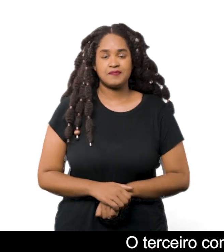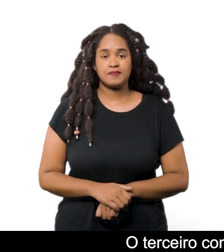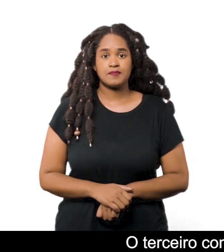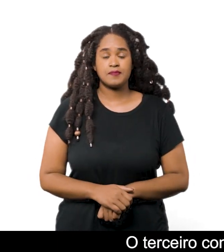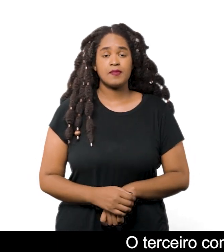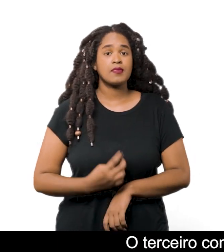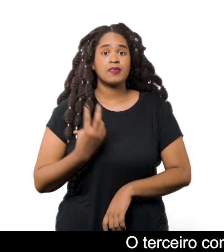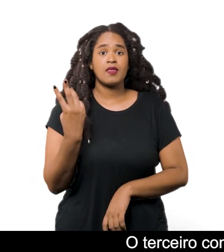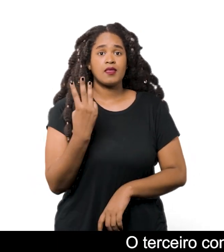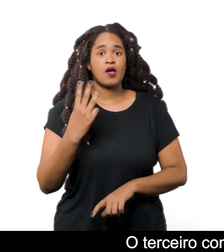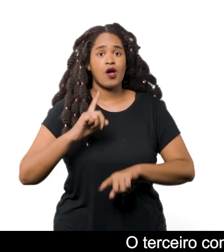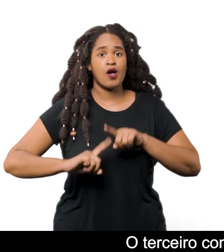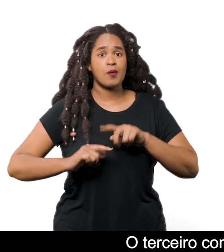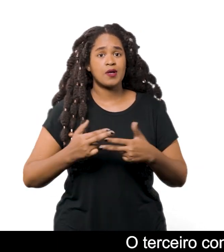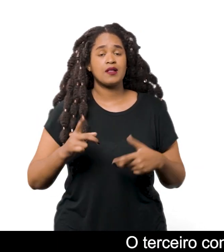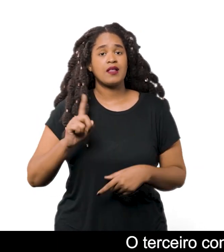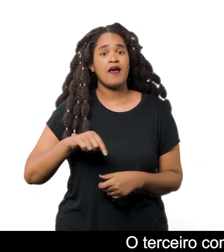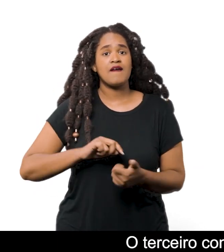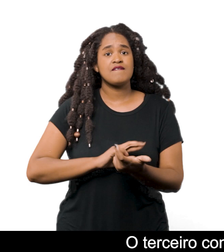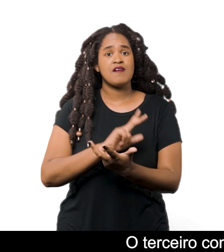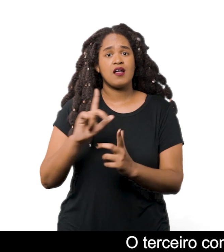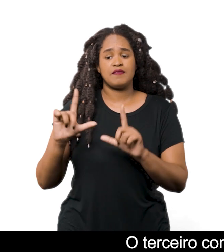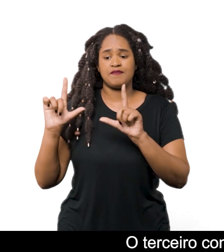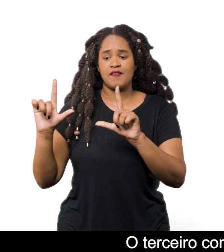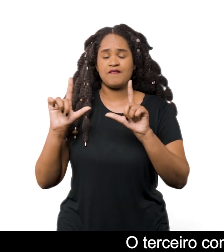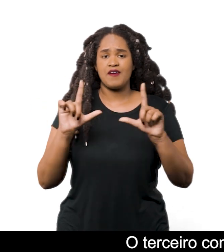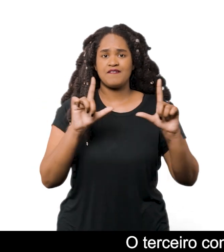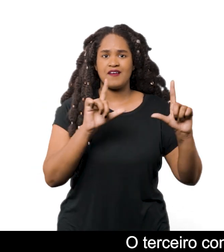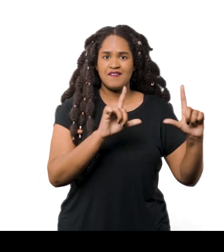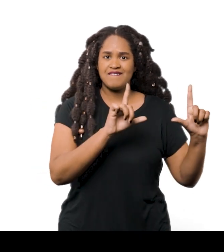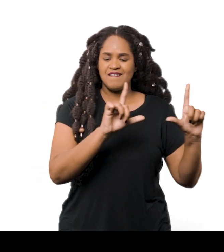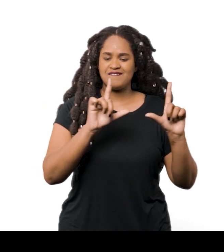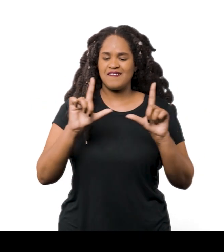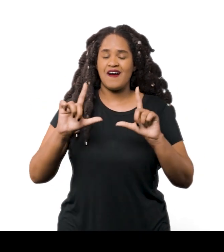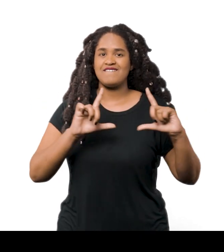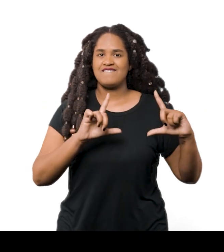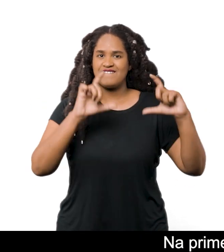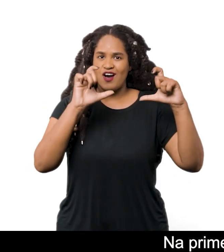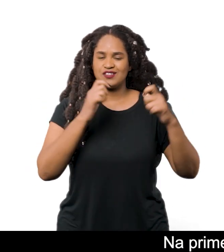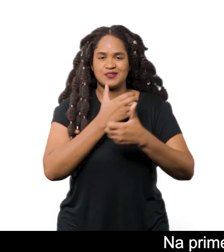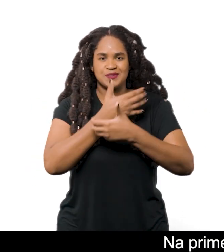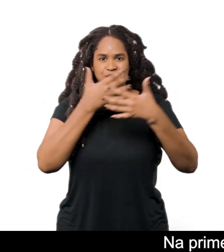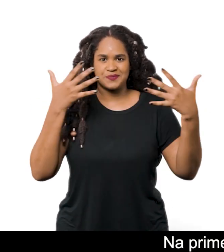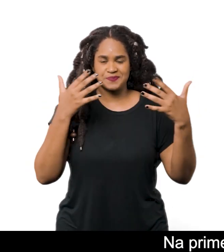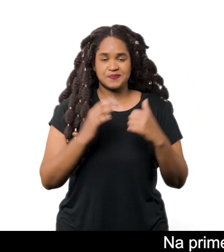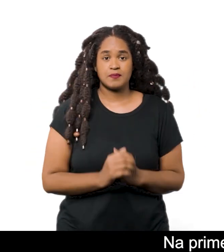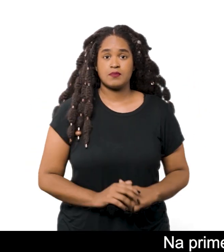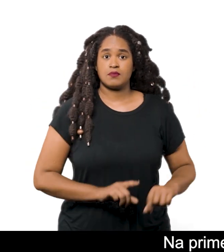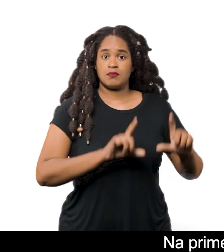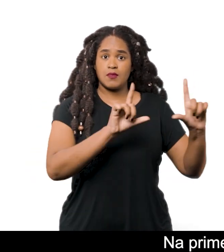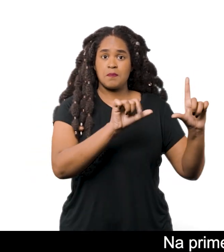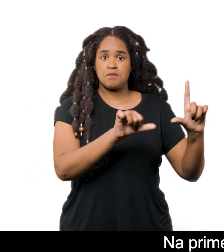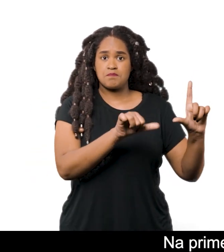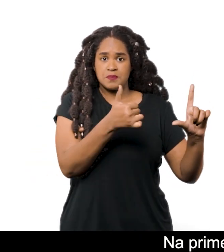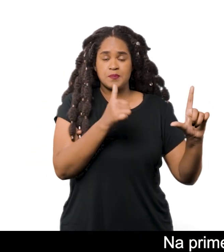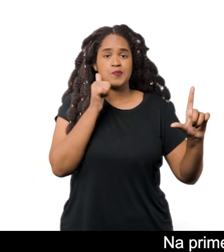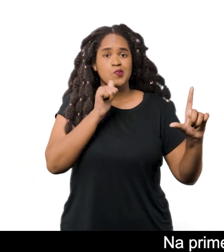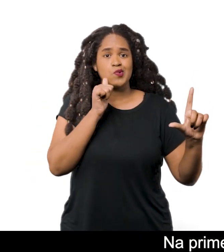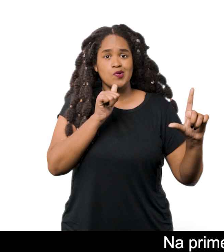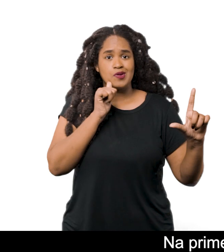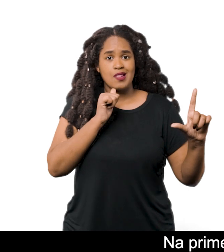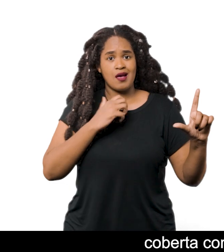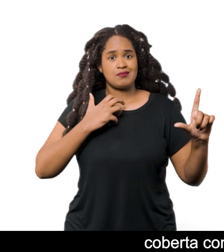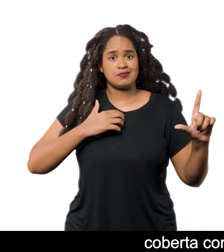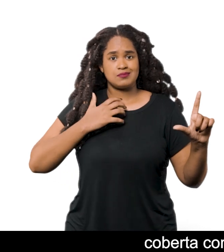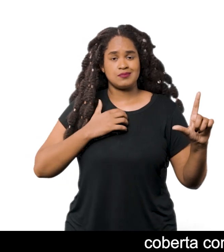O terceiro conjunto é uma sequência de seis fotos coloridas Na primeira, Melissa Code está sentada